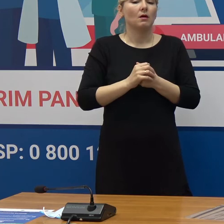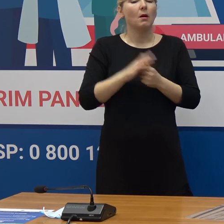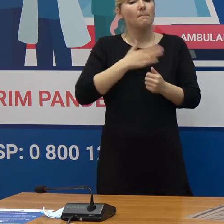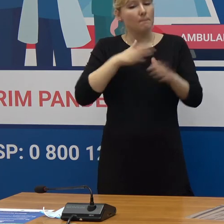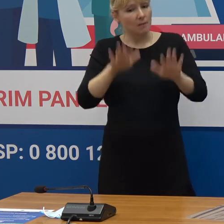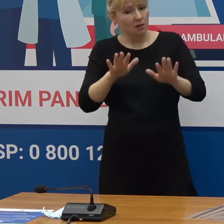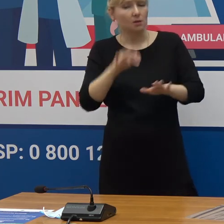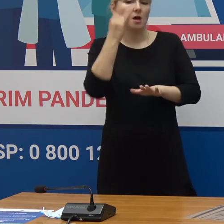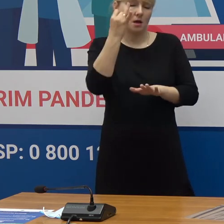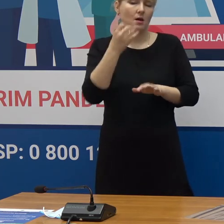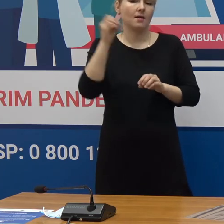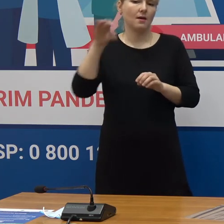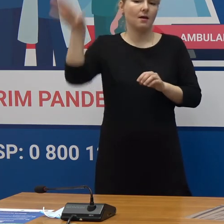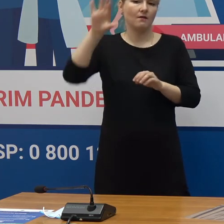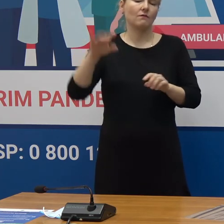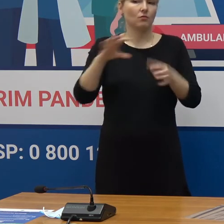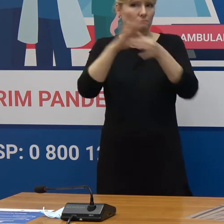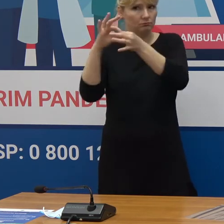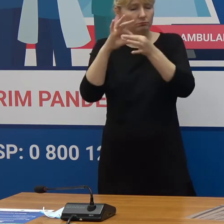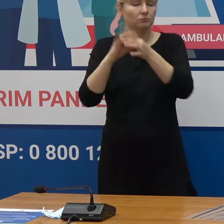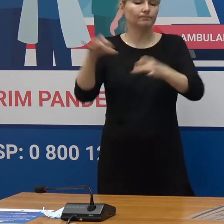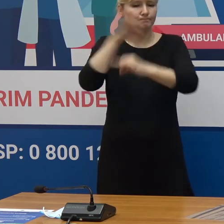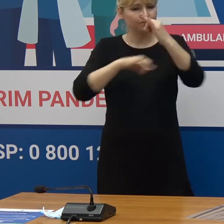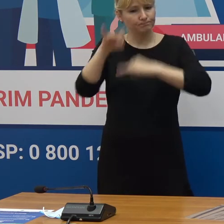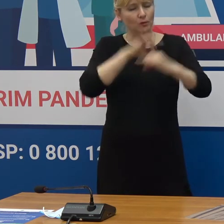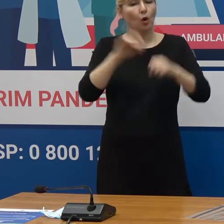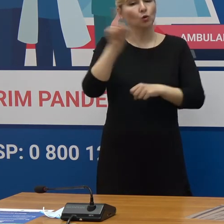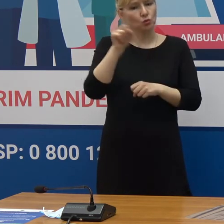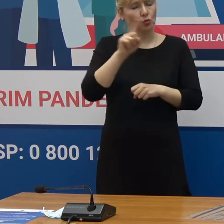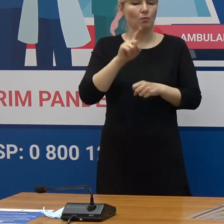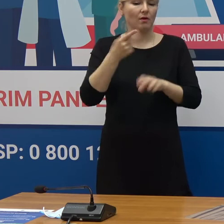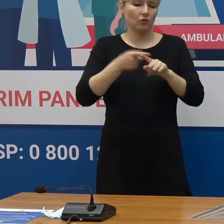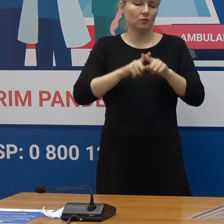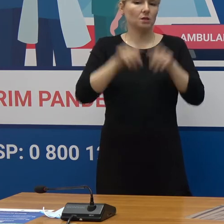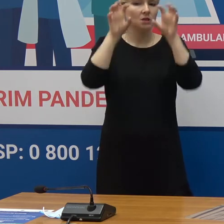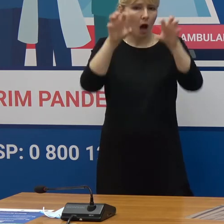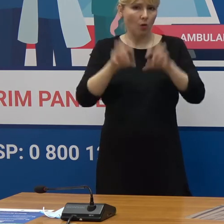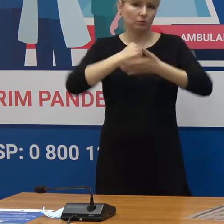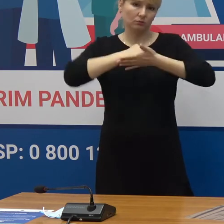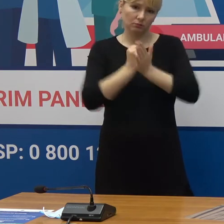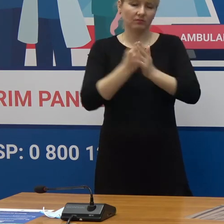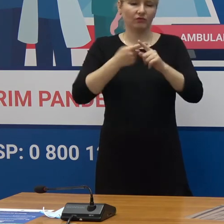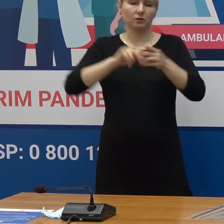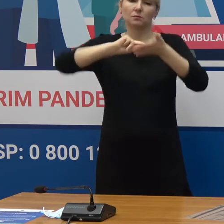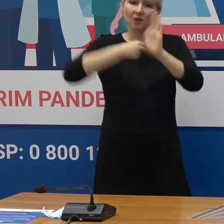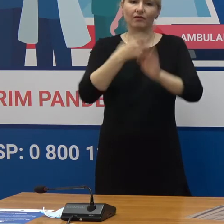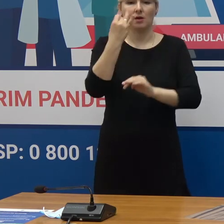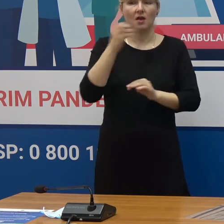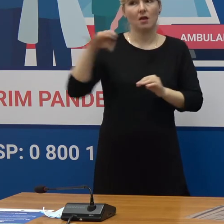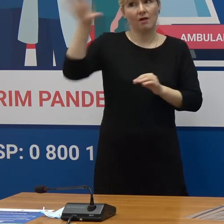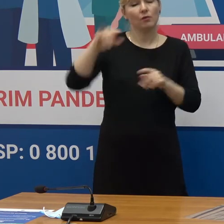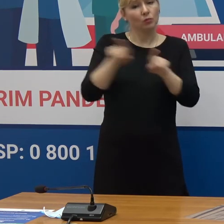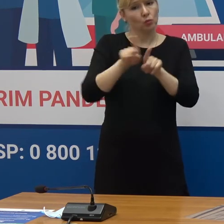locale Dar se cunosc că se duc tratative pentru a legaliza acest certificat și la nivel european Pentru a